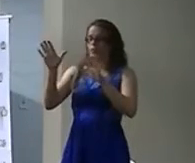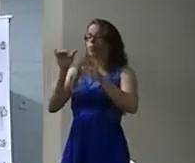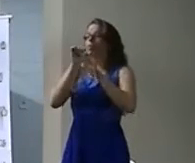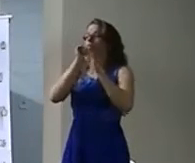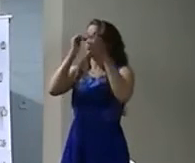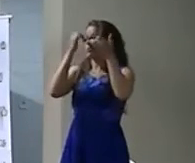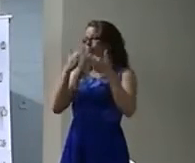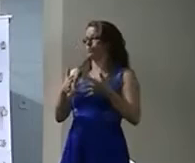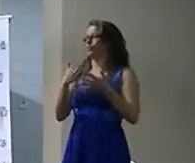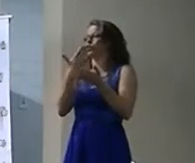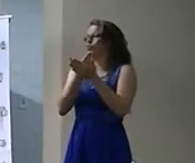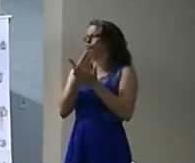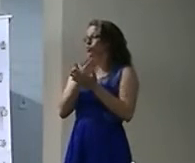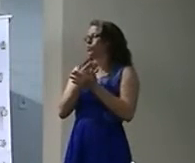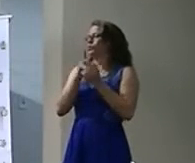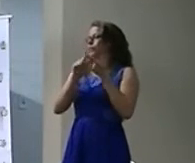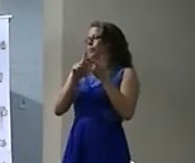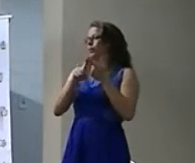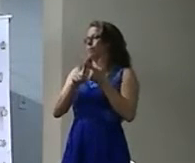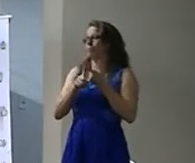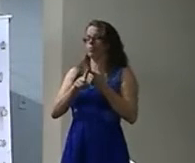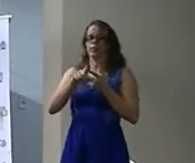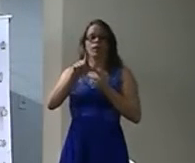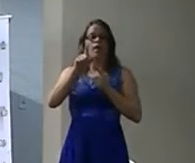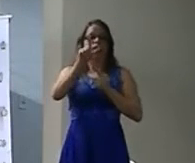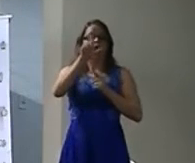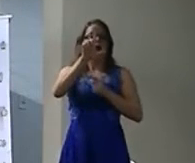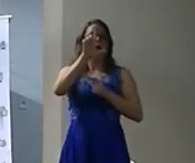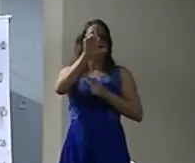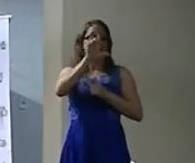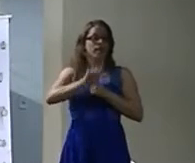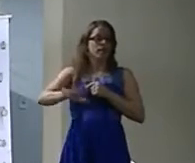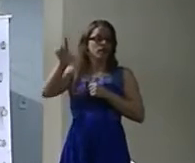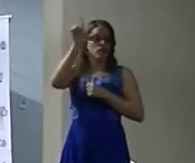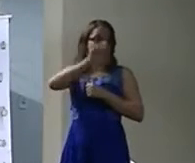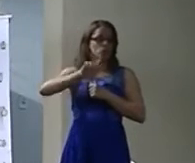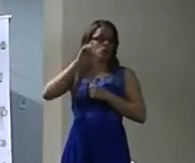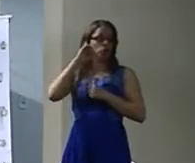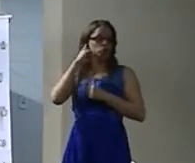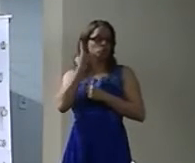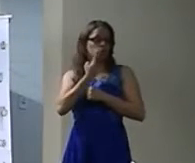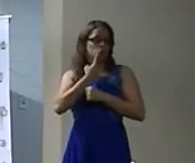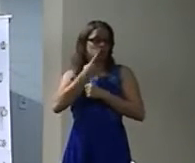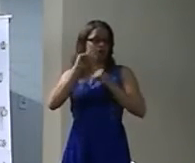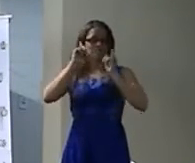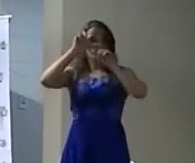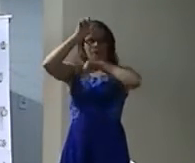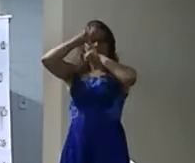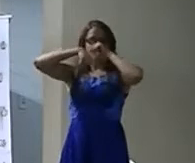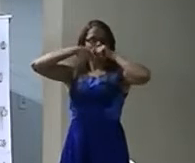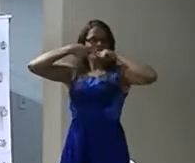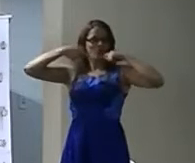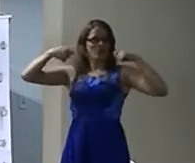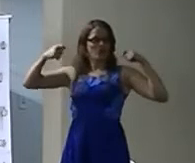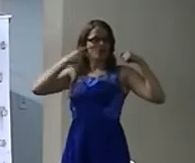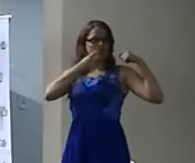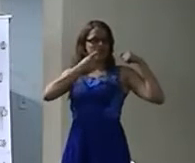Estudem isso Literatura surda Chapeuzinho vermelho Tem várias histórias De chapeuzinho